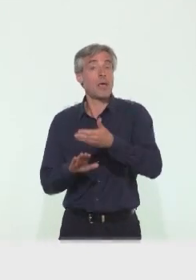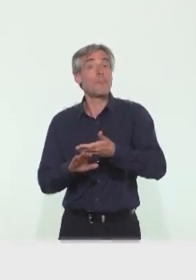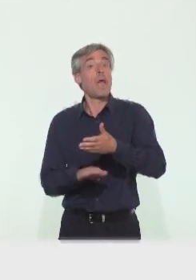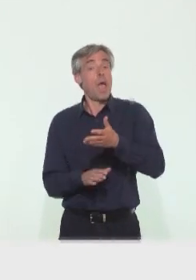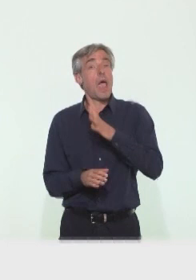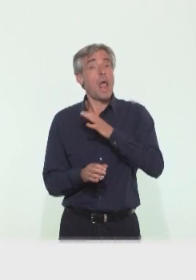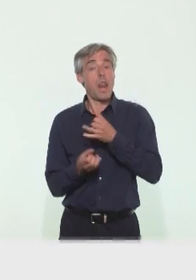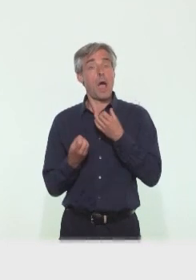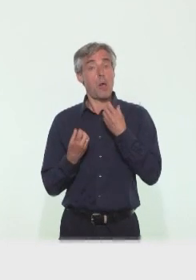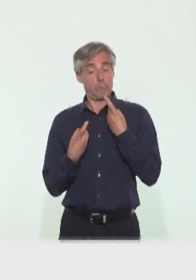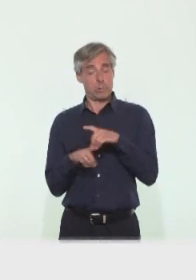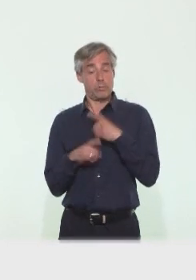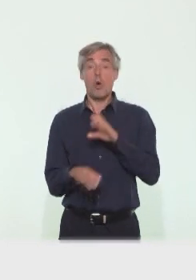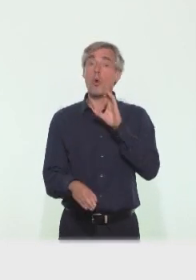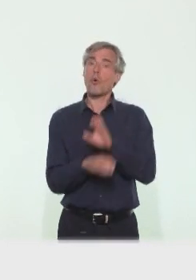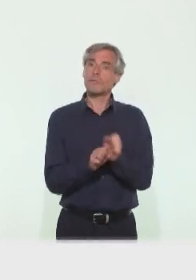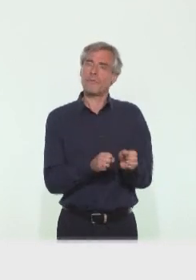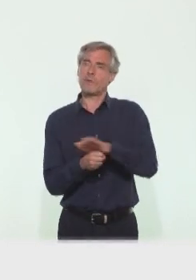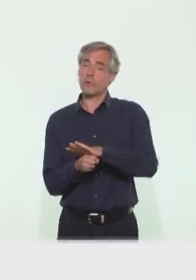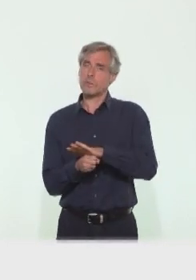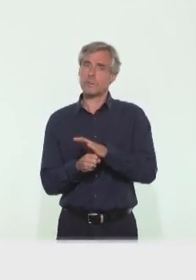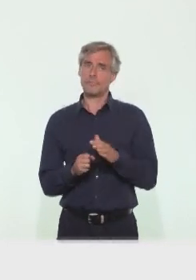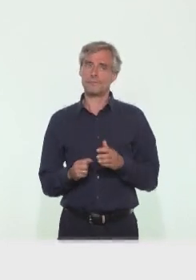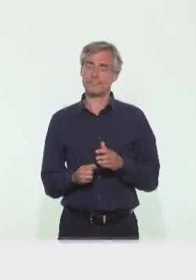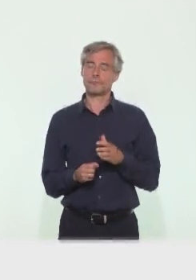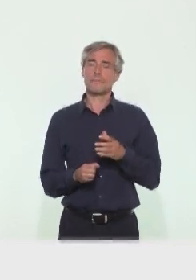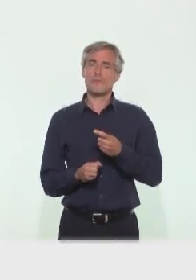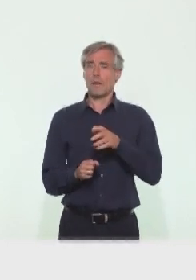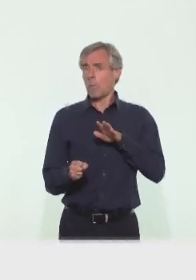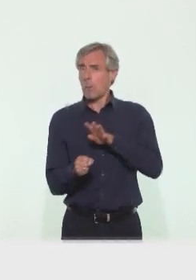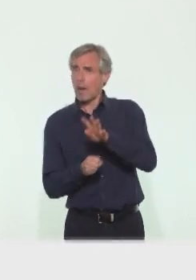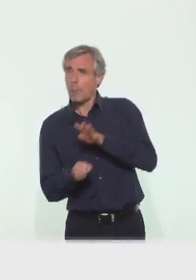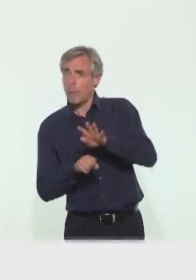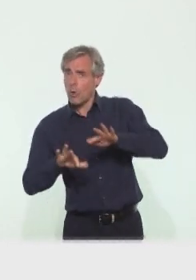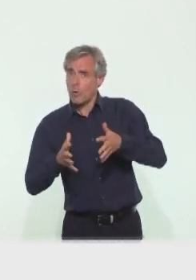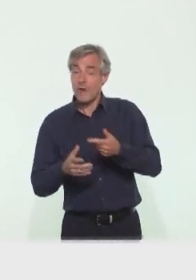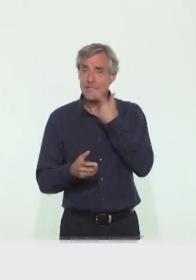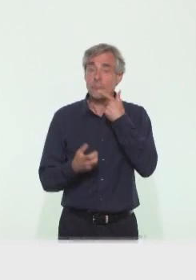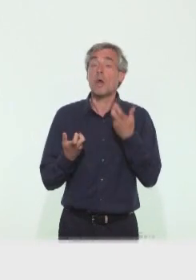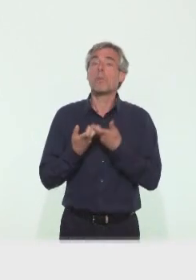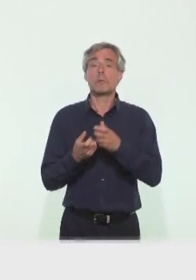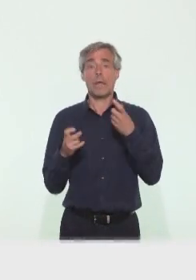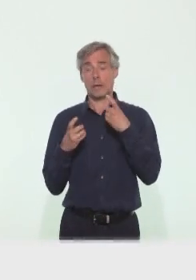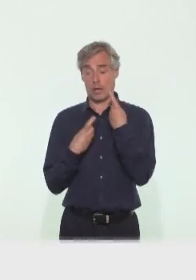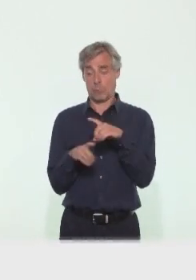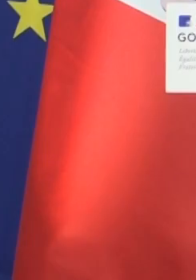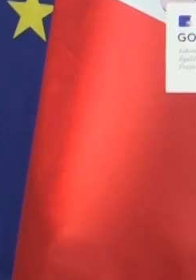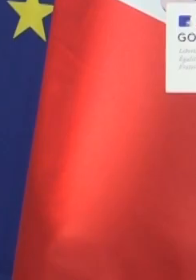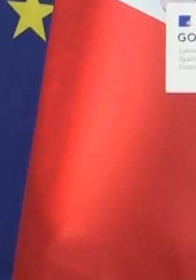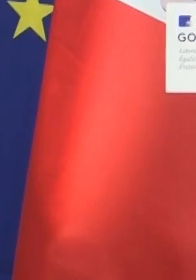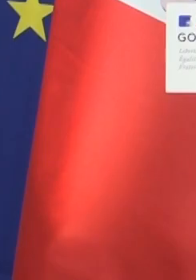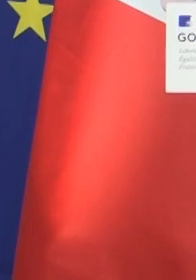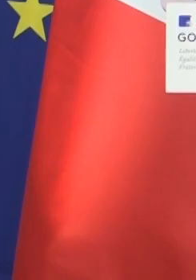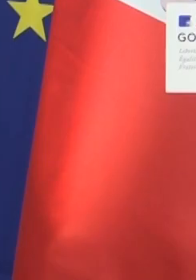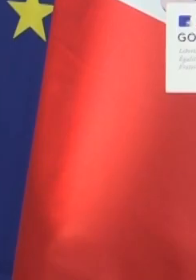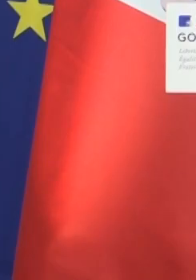anticorps contre le coronavirus, même si nous ne savons pas encore si cette immunité, qui apparaît généralement